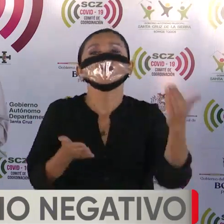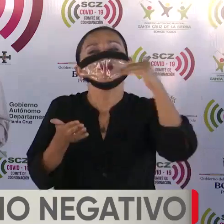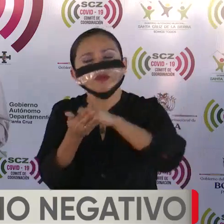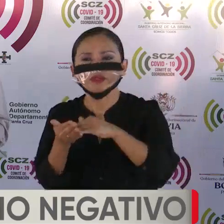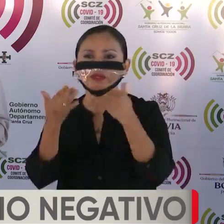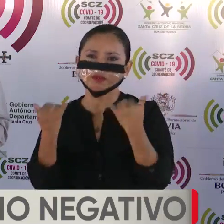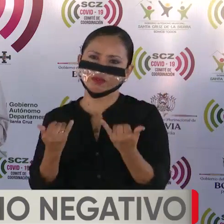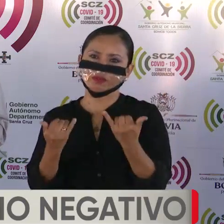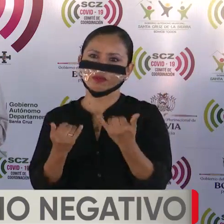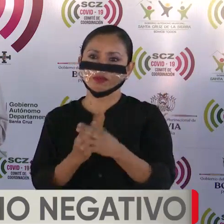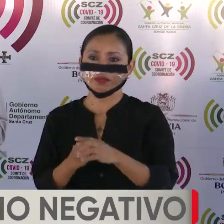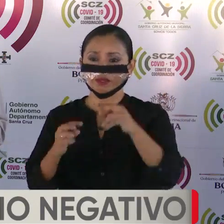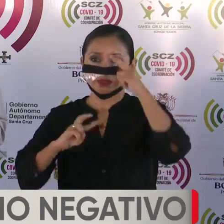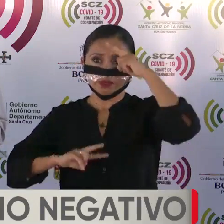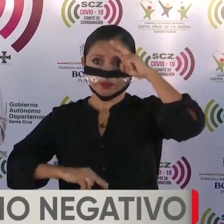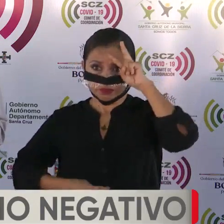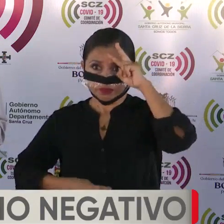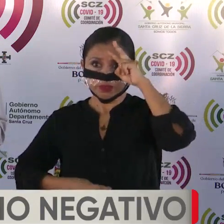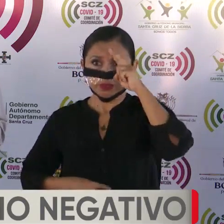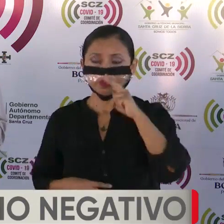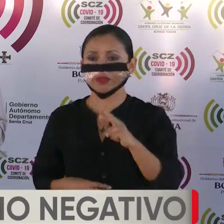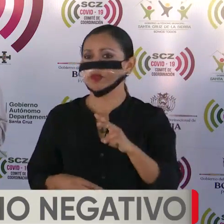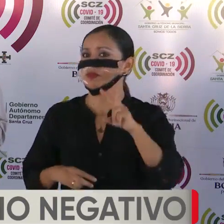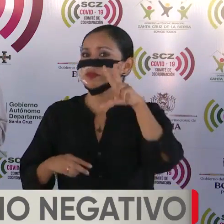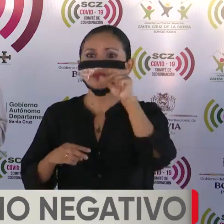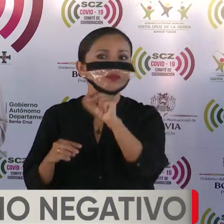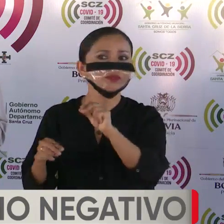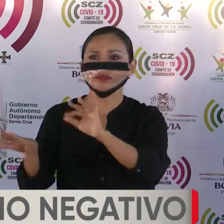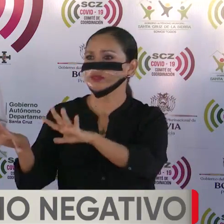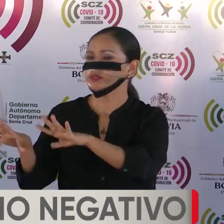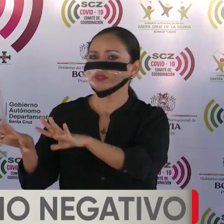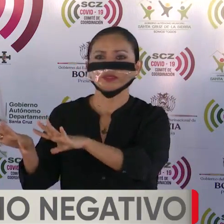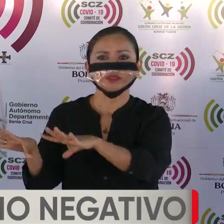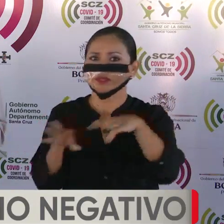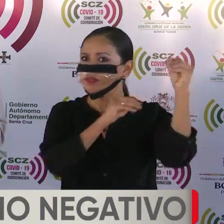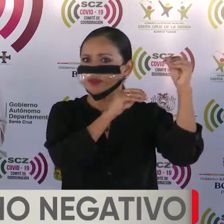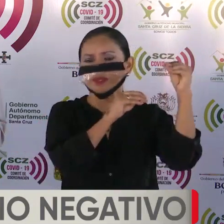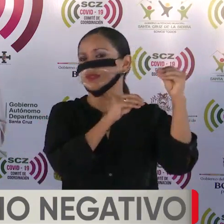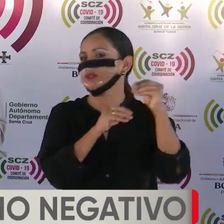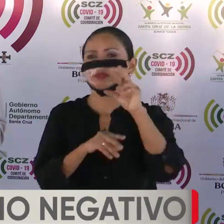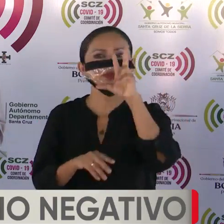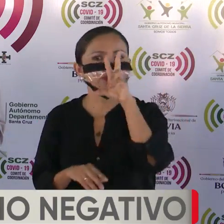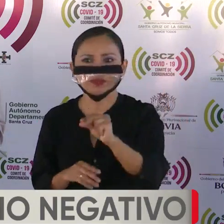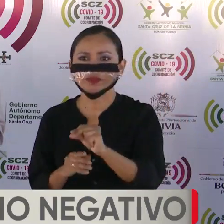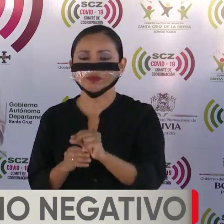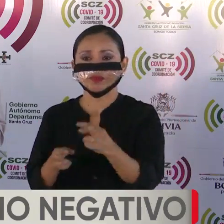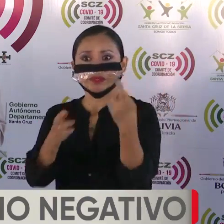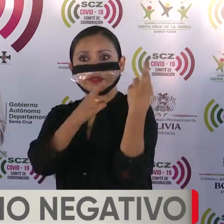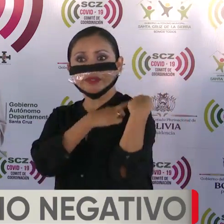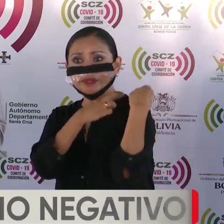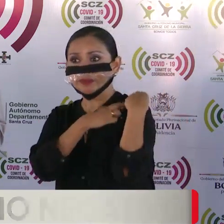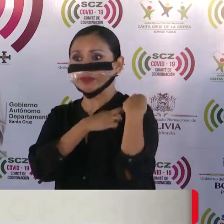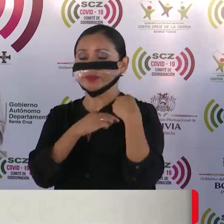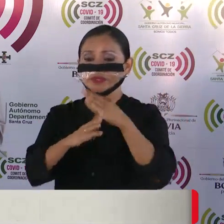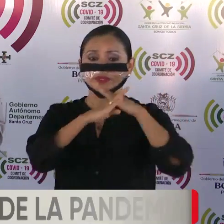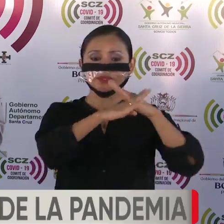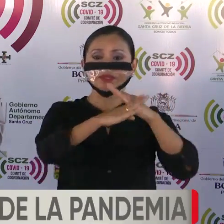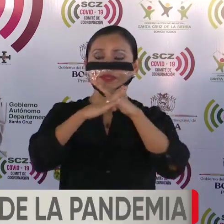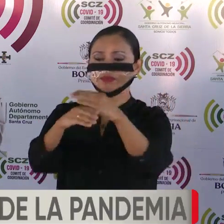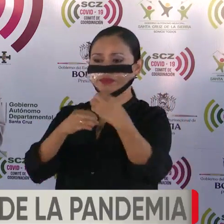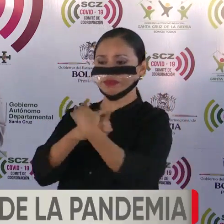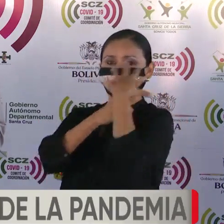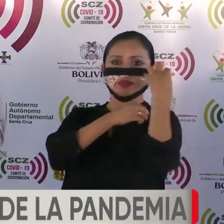hoy. El virus no se va a marchar. La responsabilidad de evitar el